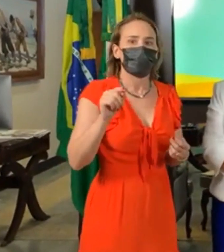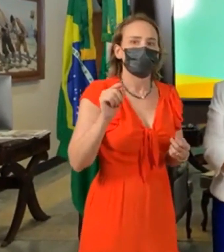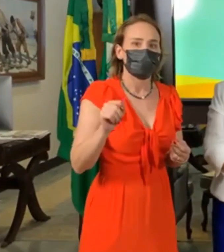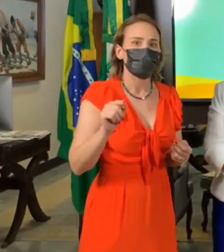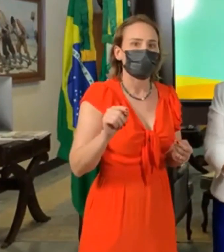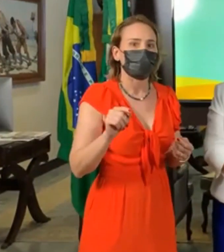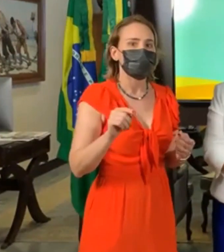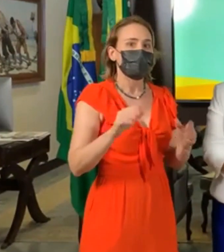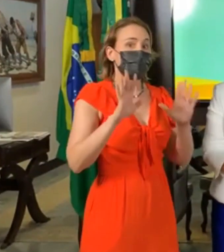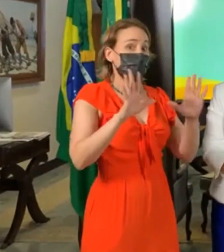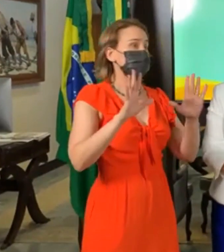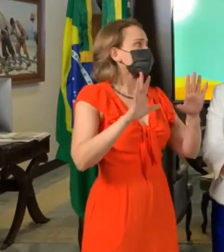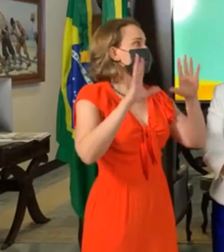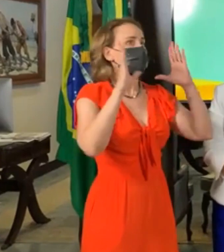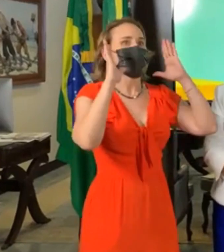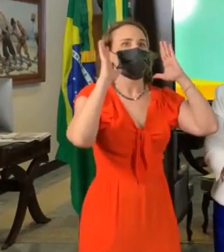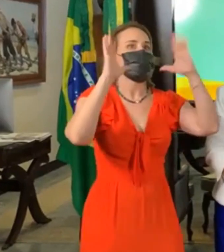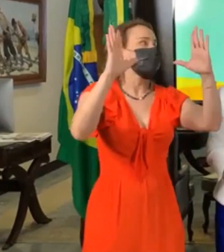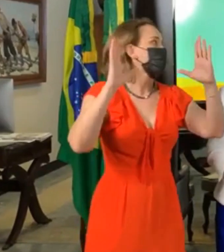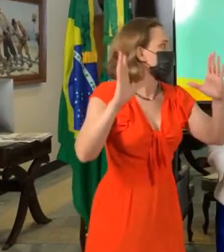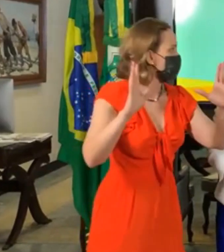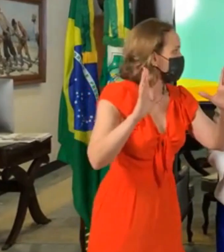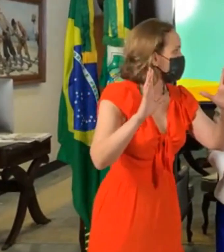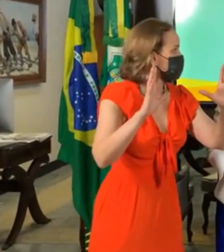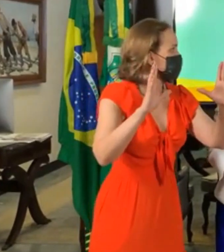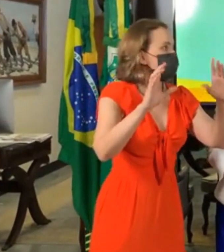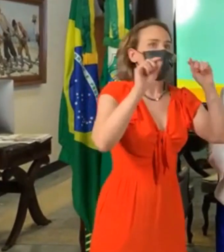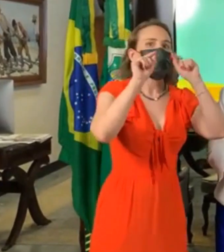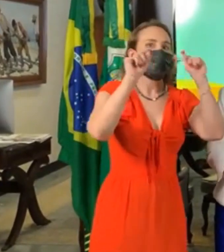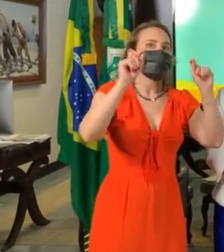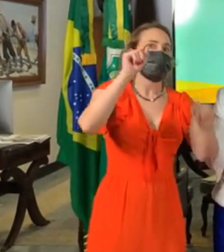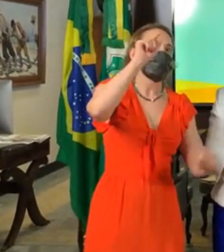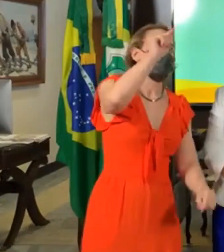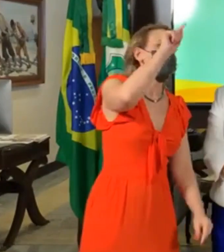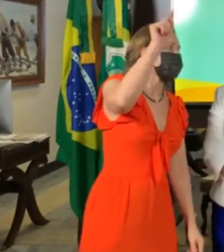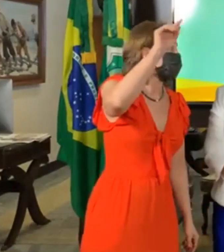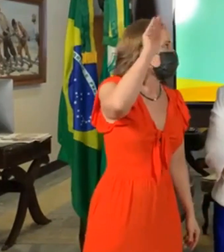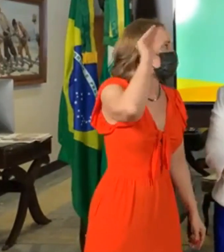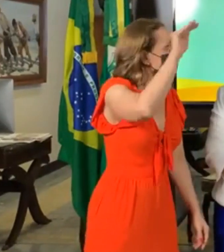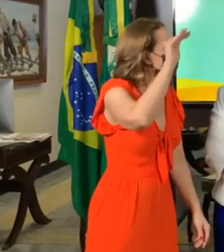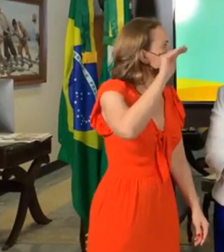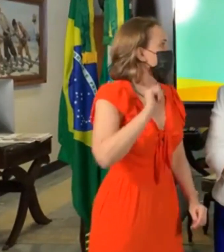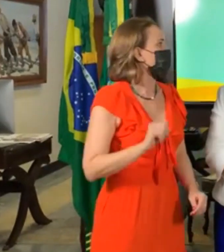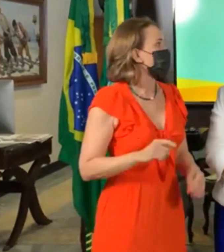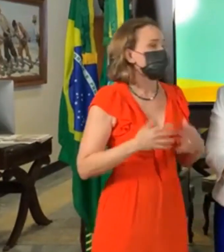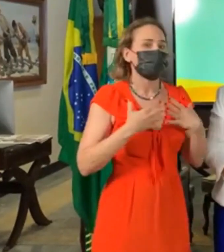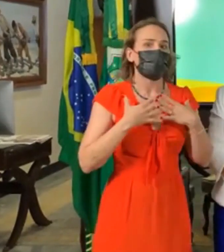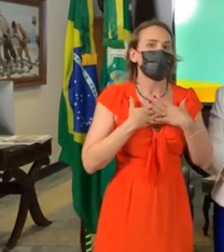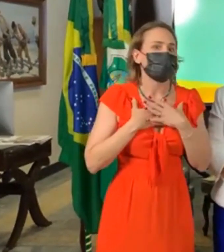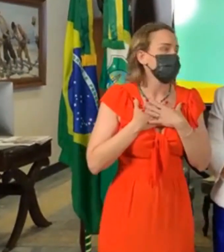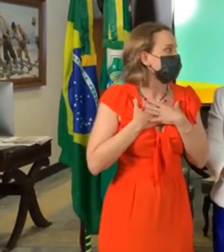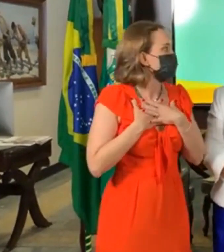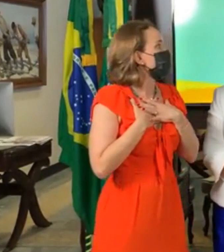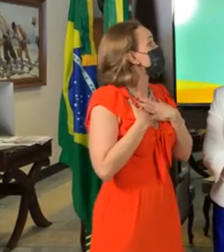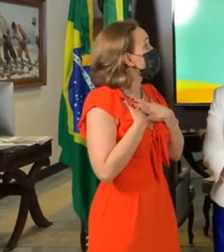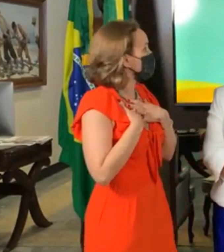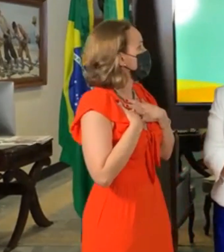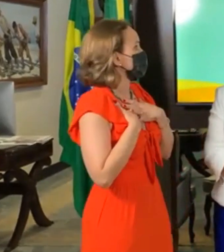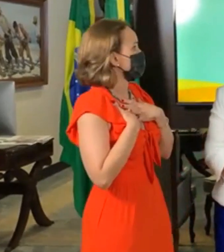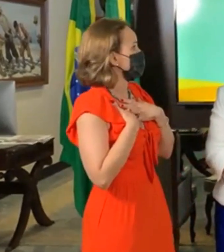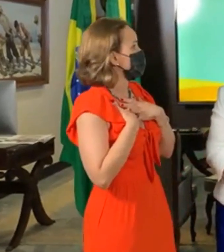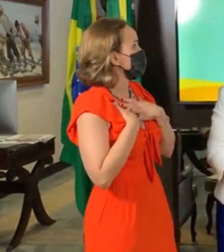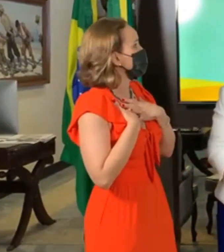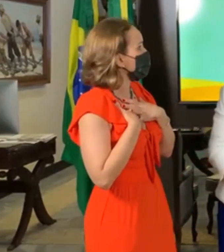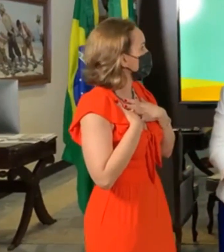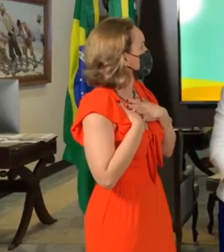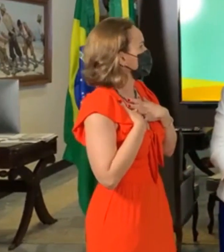.gov.br, assim que você entrar já tem um banner, que aí fala do refeito. Você clica aqui, você clica lá e você é o cara do IPVA que tinha um